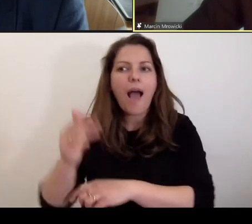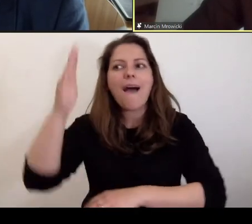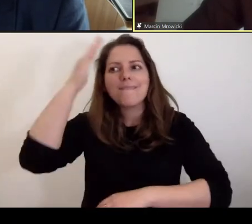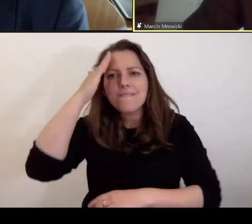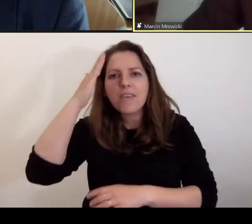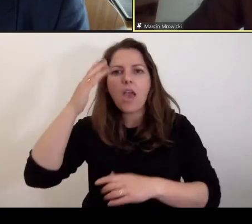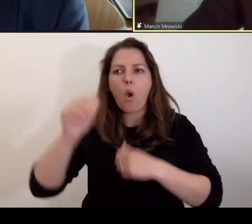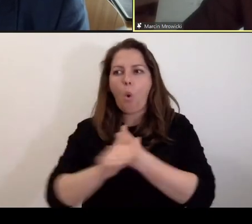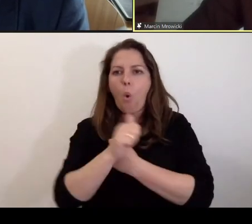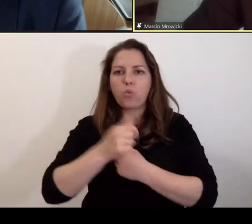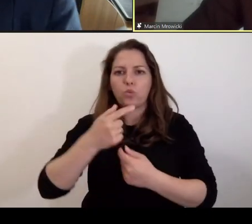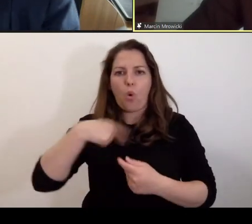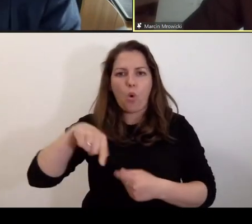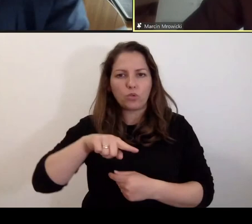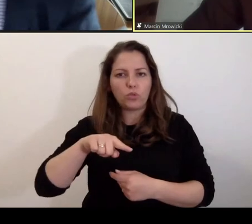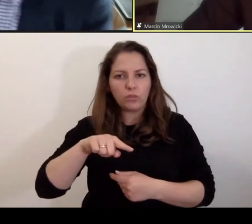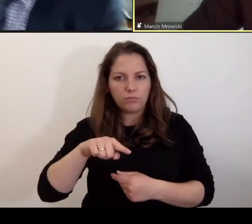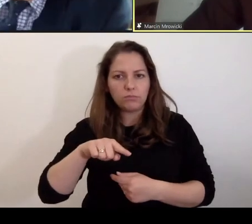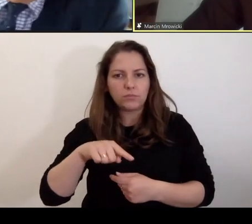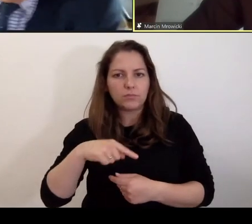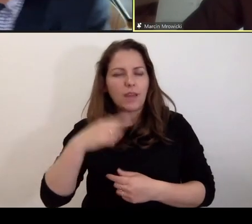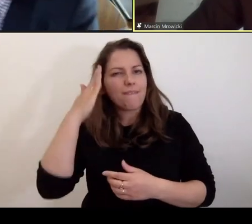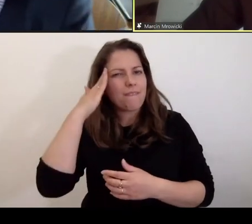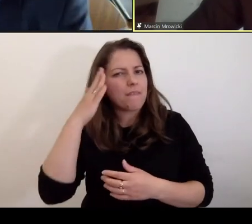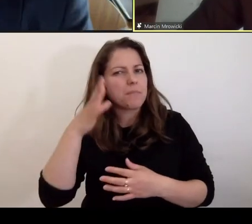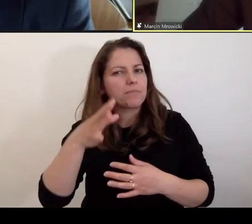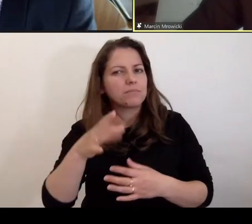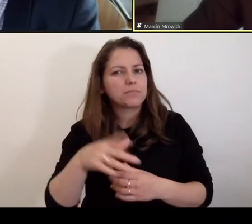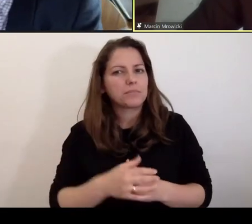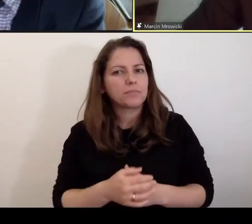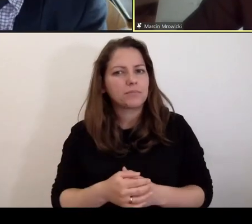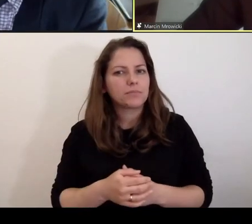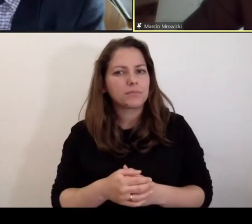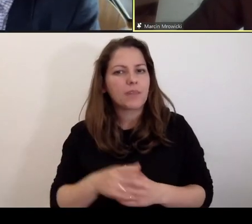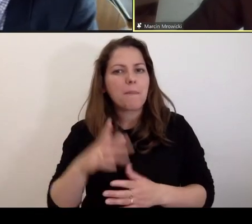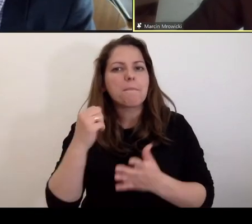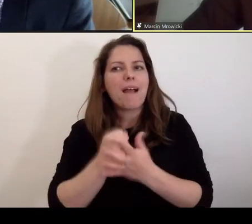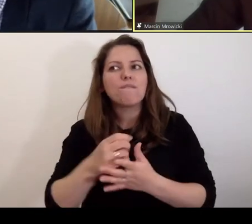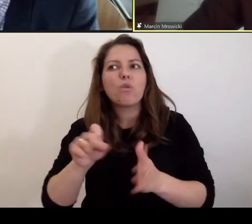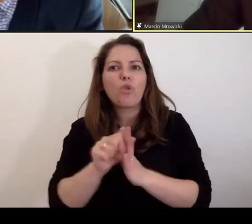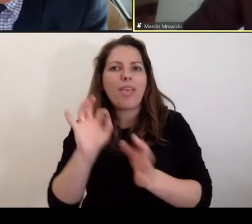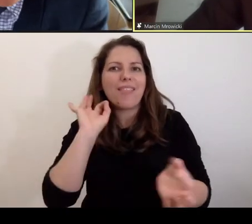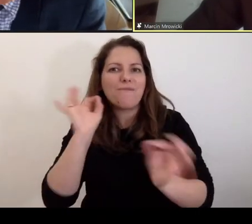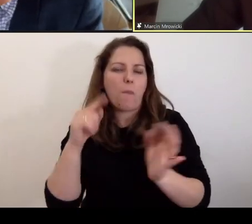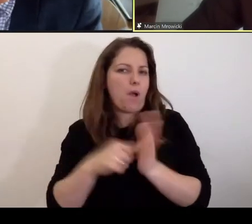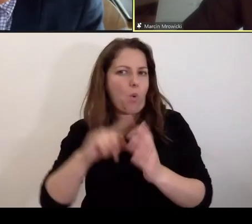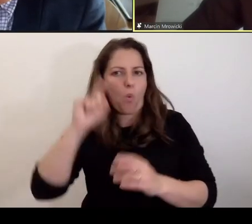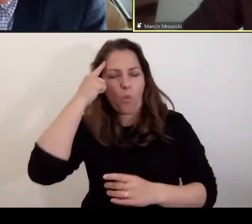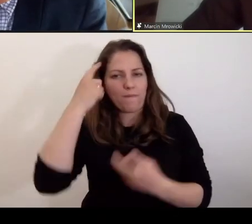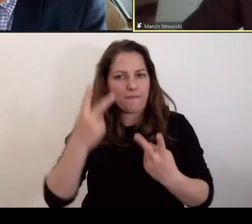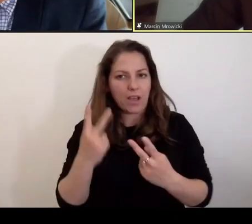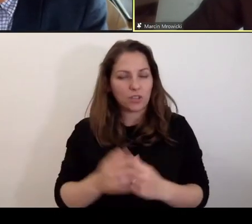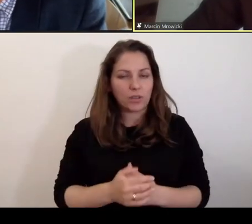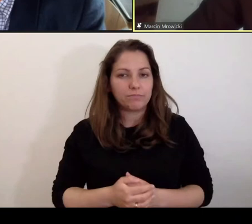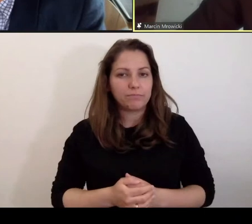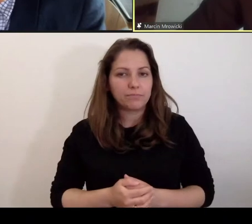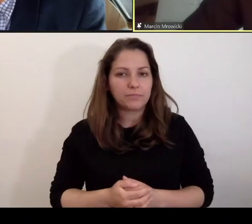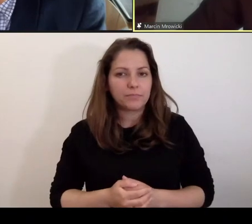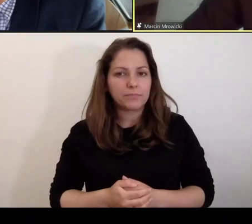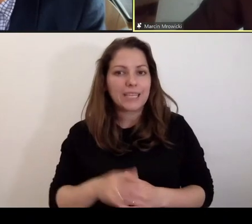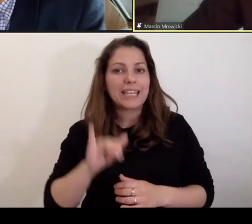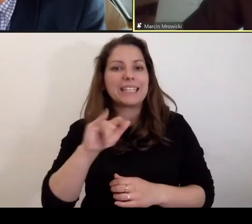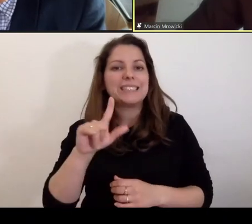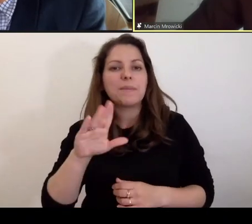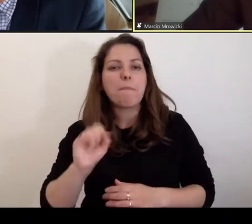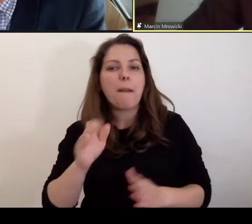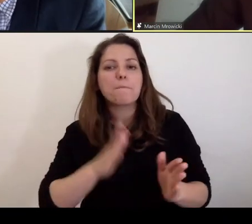wokół niej, czego mam wrażenie w naszej procedurze jednak mocno brakuje, prawa do informacji przede wszystkim. Jeszcze odnosząc się do Izby Przygotowawczej,